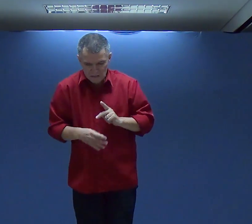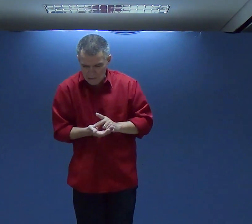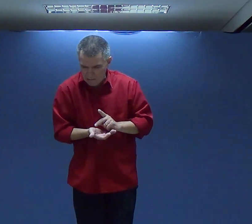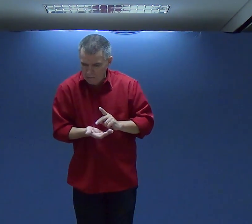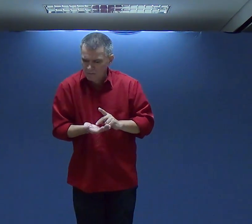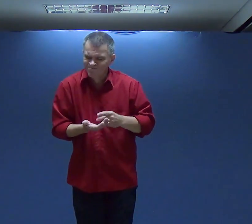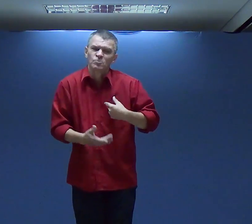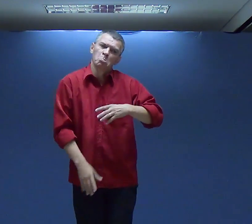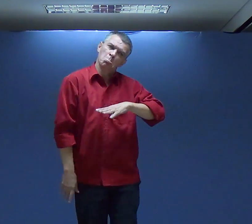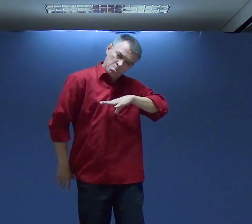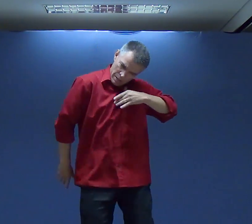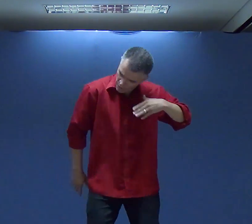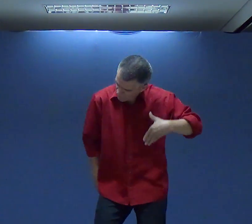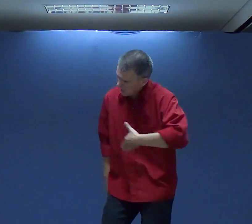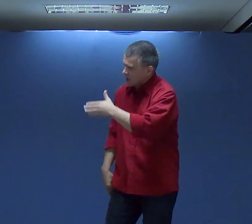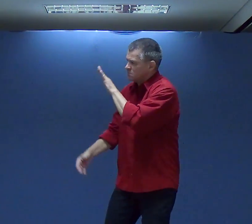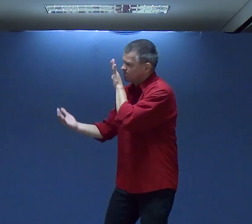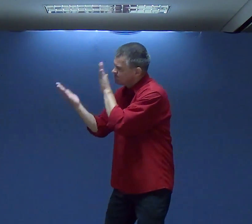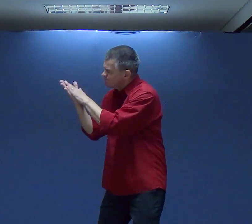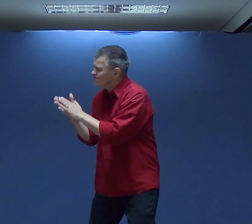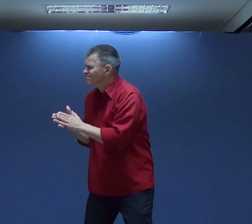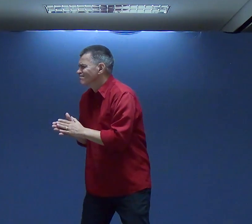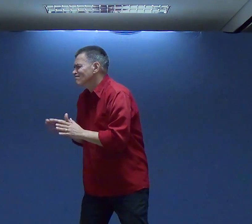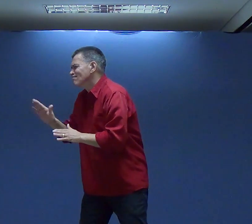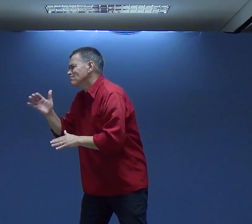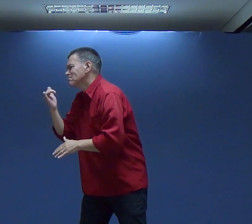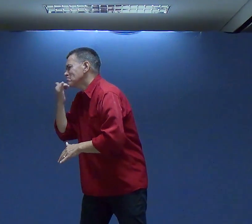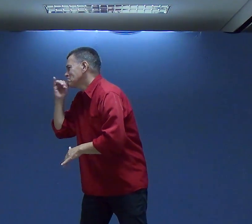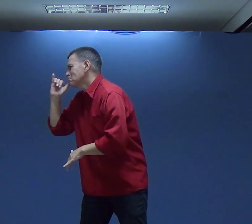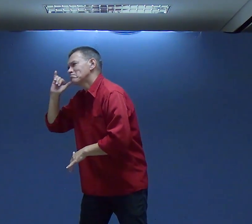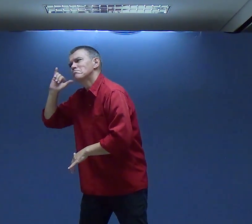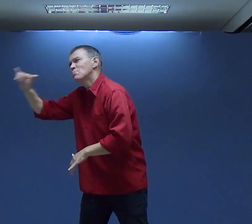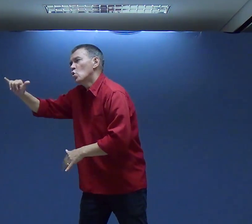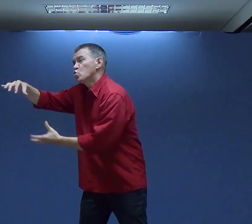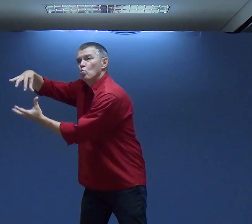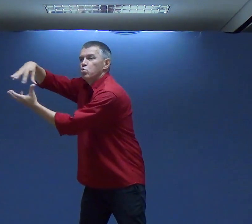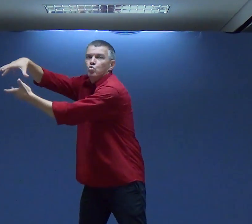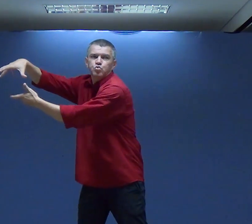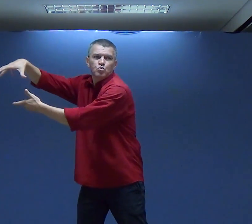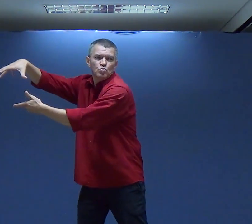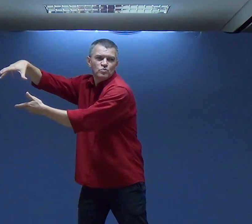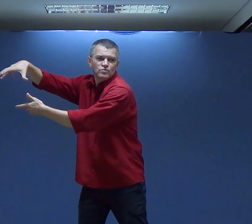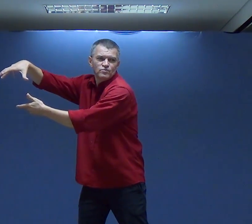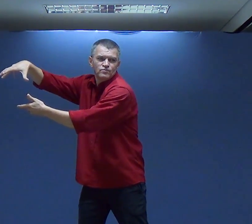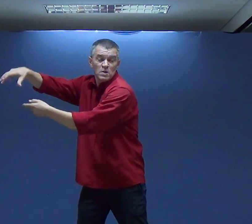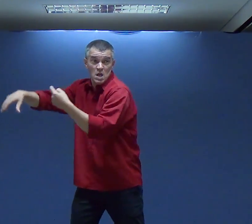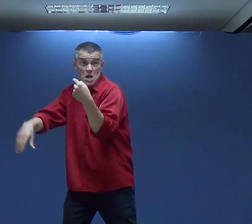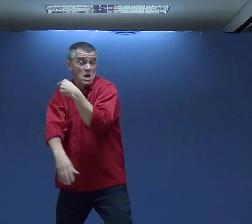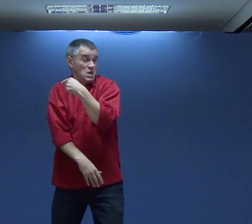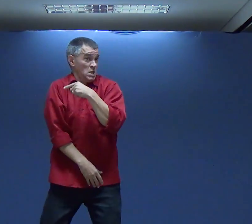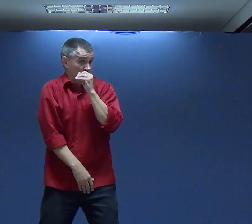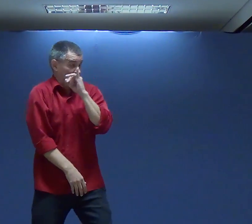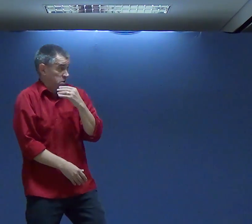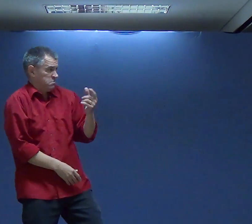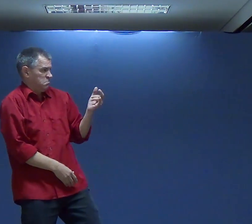Vai ser Horrível Para você Então Não deixe Isso acontecer Que essa Perdão